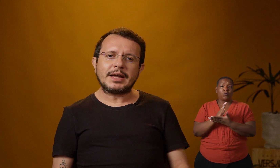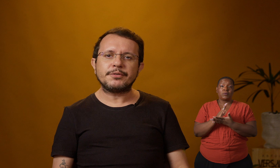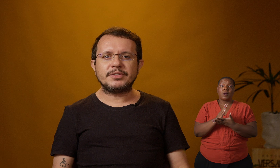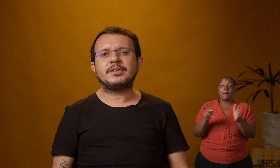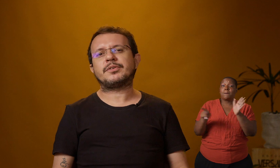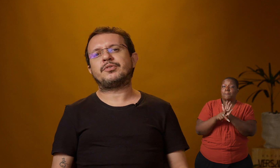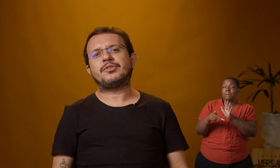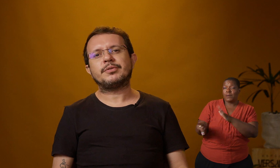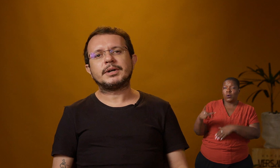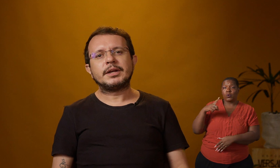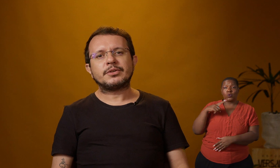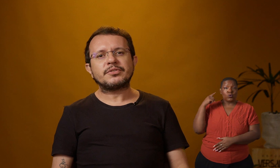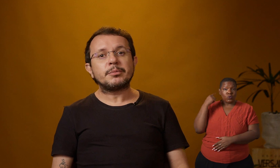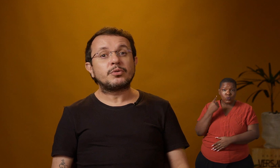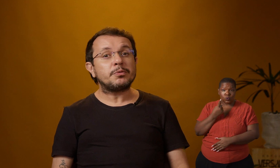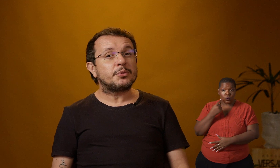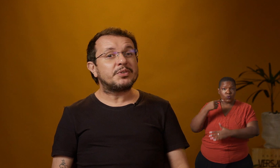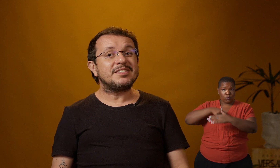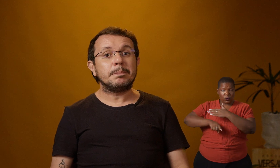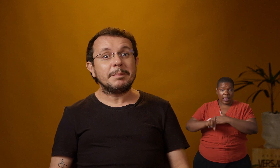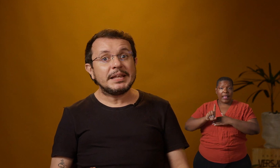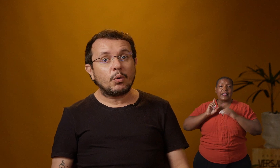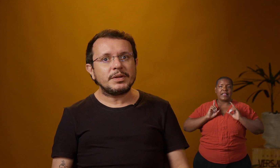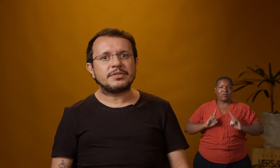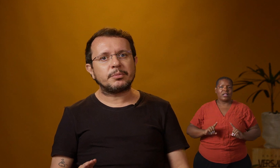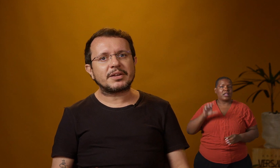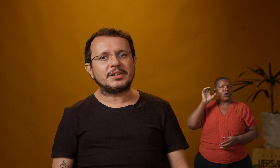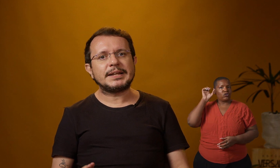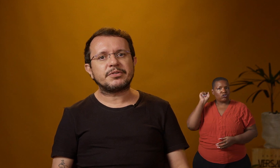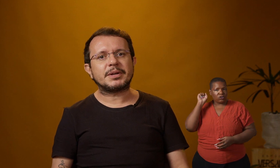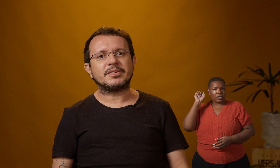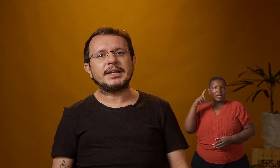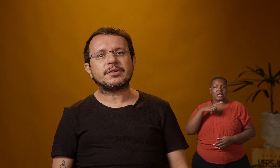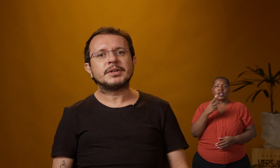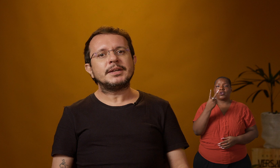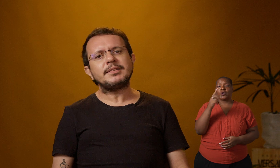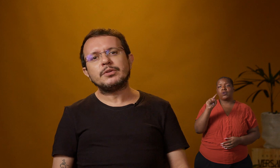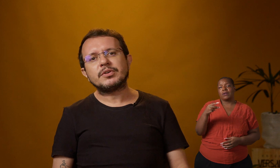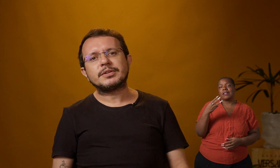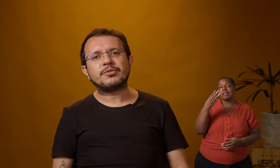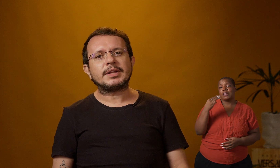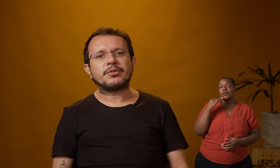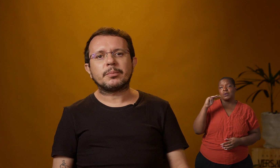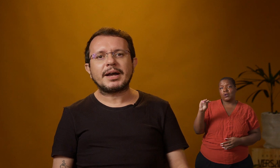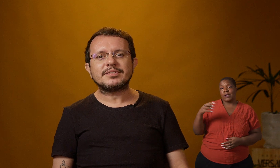da deficiência auditiva, nós temos 2,3 milhões de brasileiros e brasileiras que têm dois anos de idade ou mais,